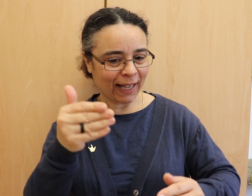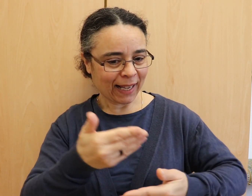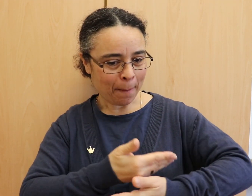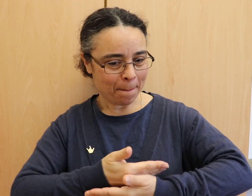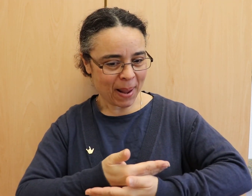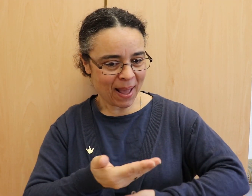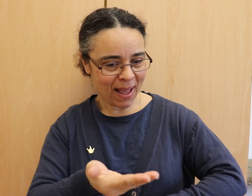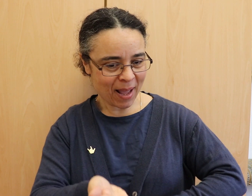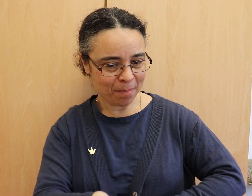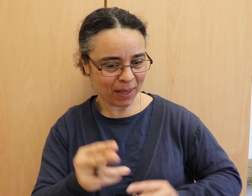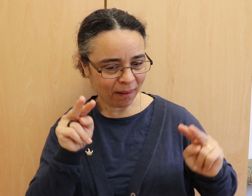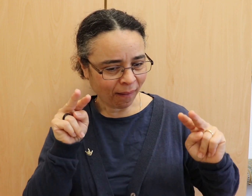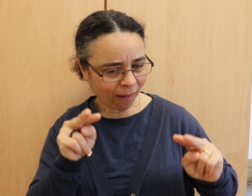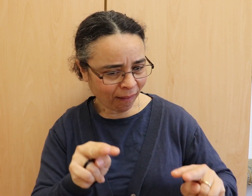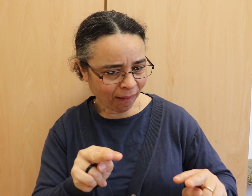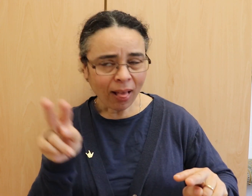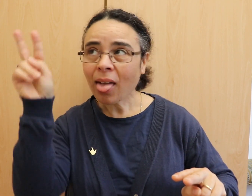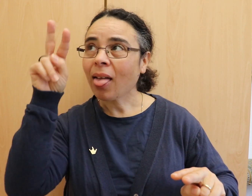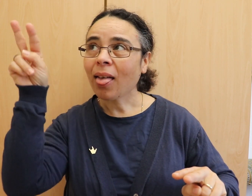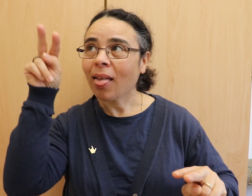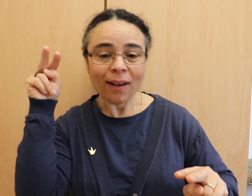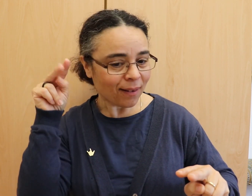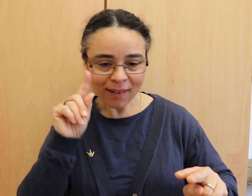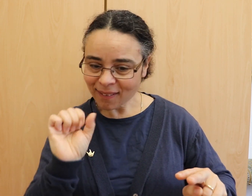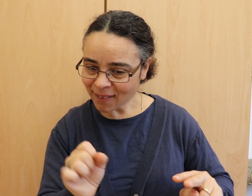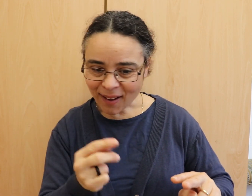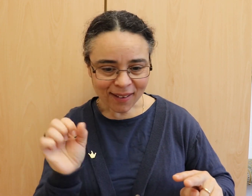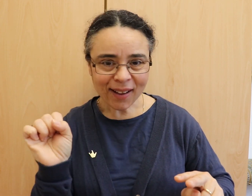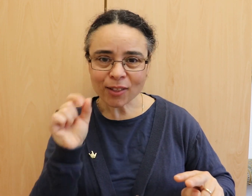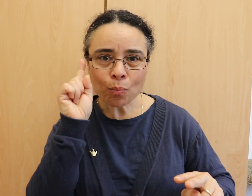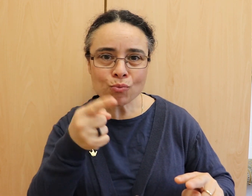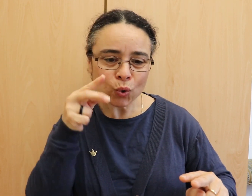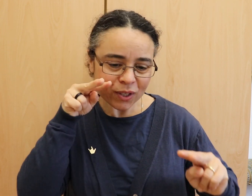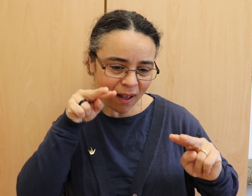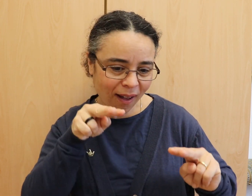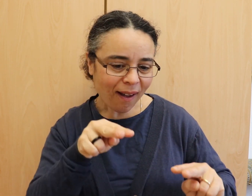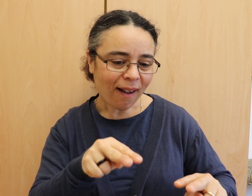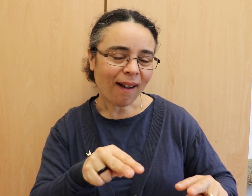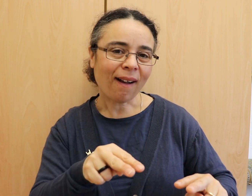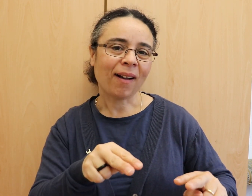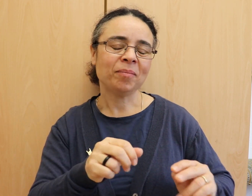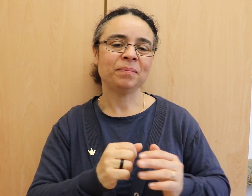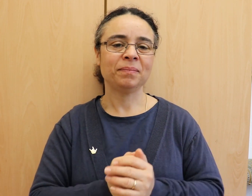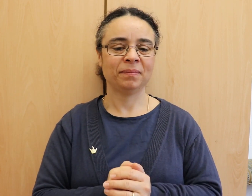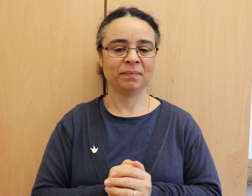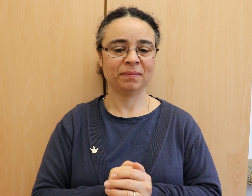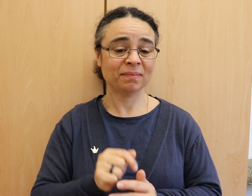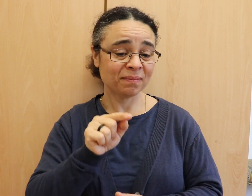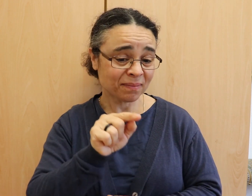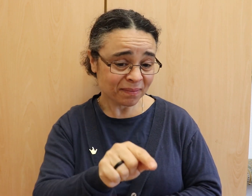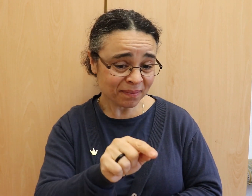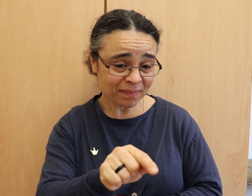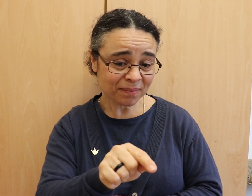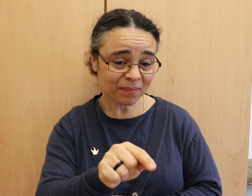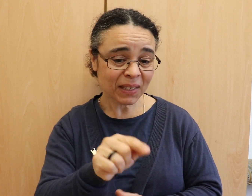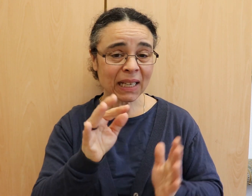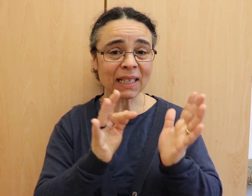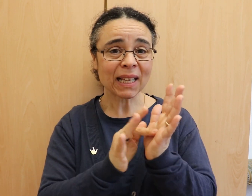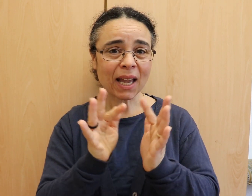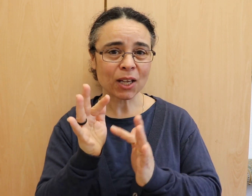Der Jesus von Nazareth, Mensch gewordene Gott, berührt die Menschen damals wie